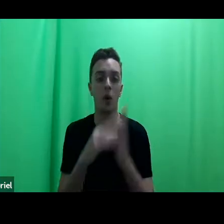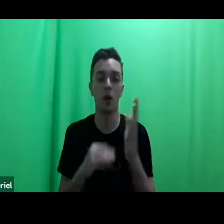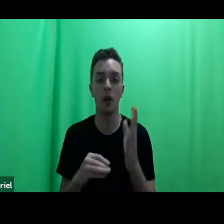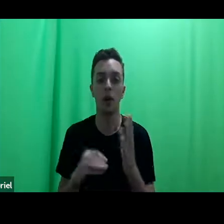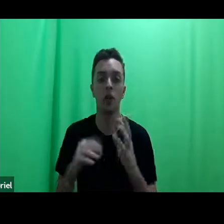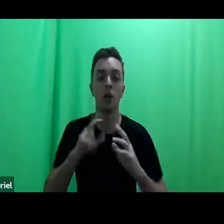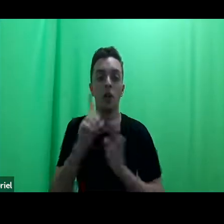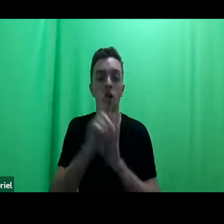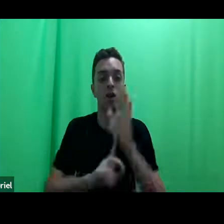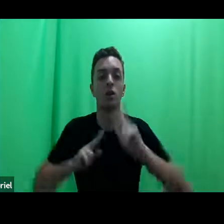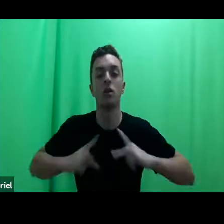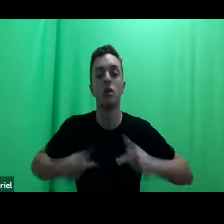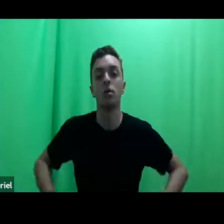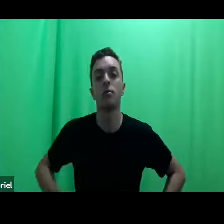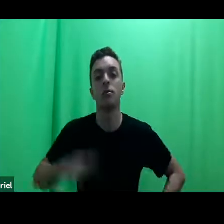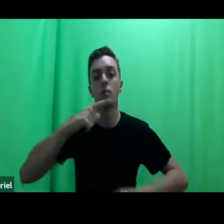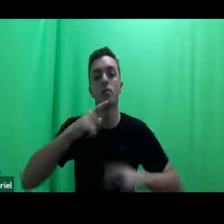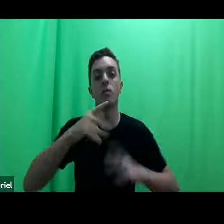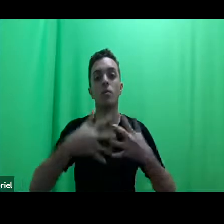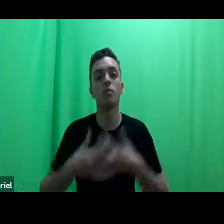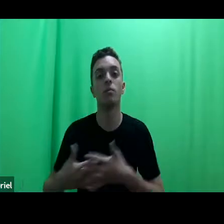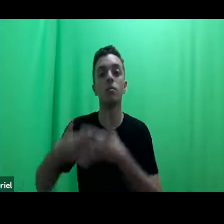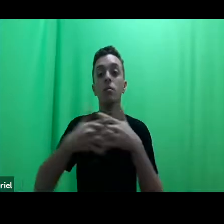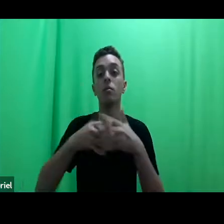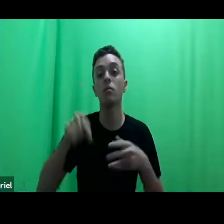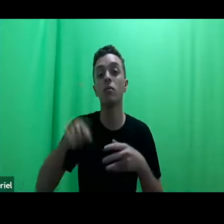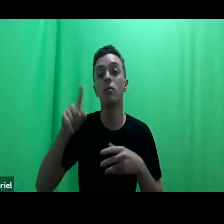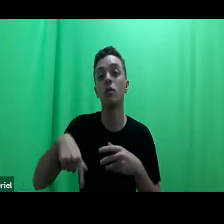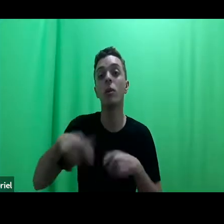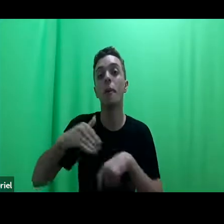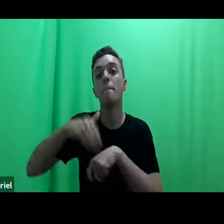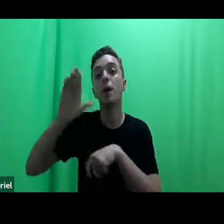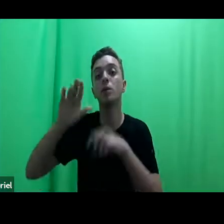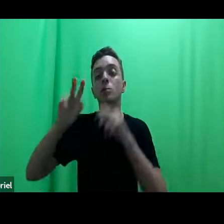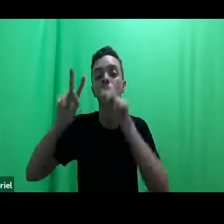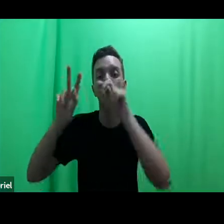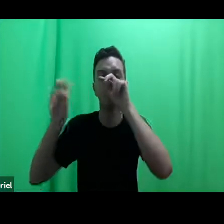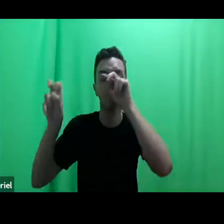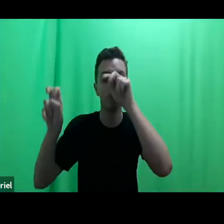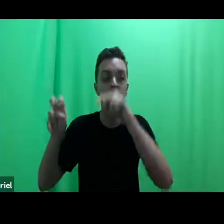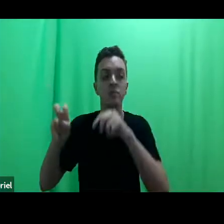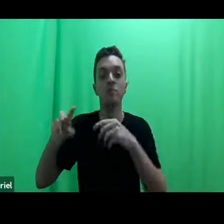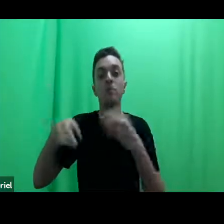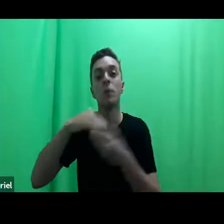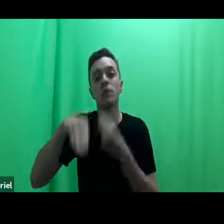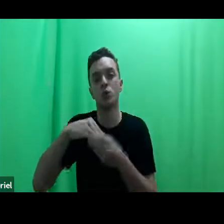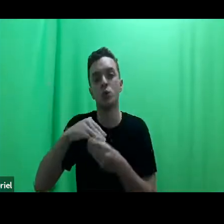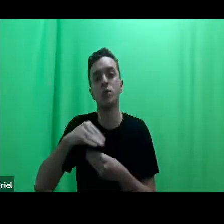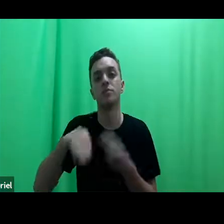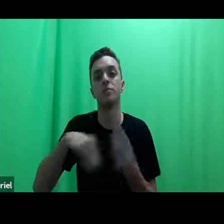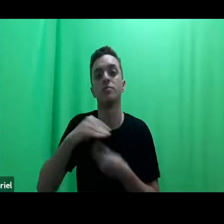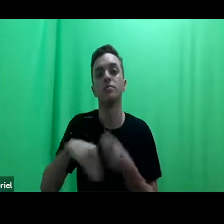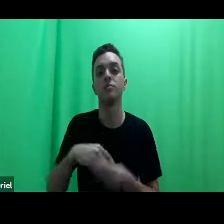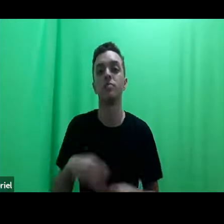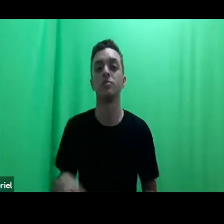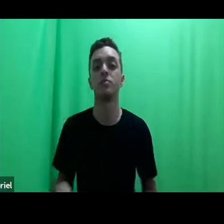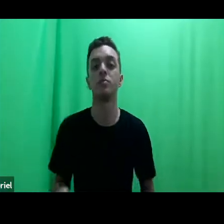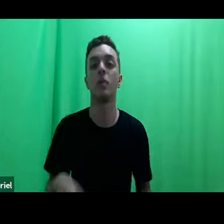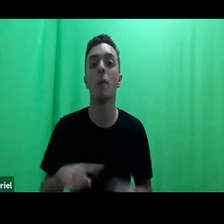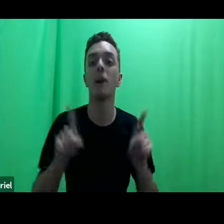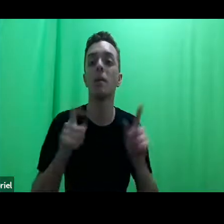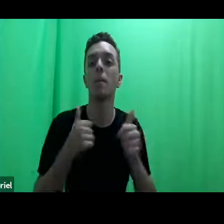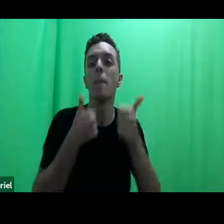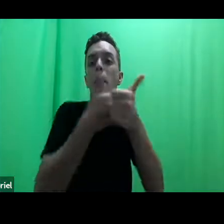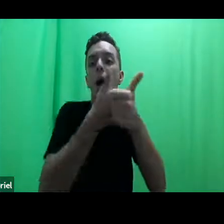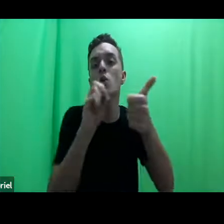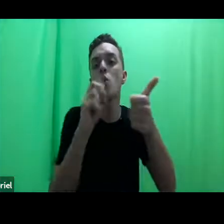Elas seriam mais uma hibridização, um modelo híbrido. A questão é, estão mais próximas ou mais